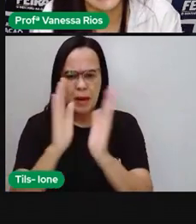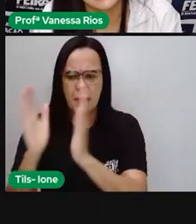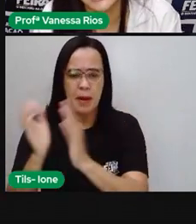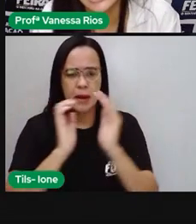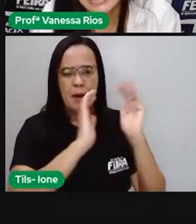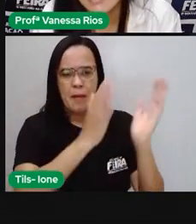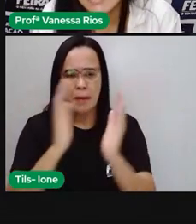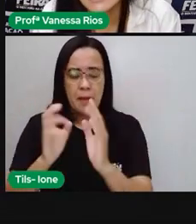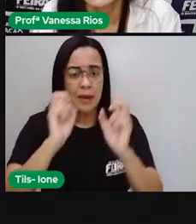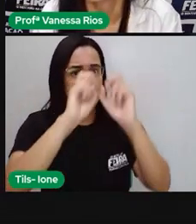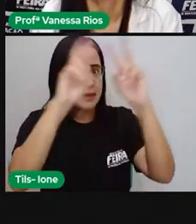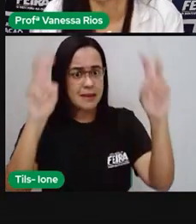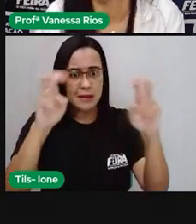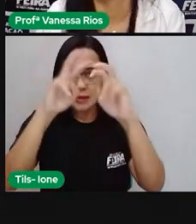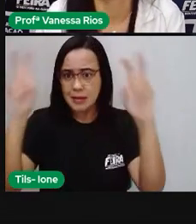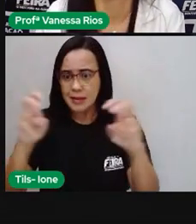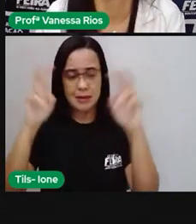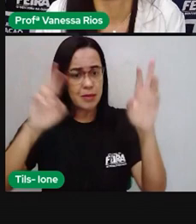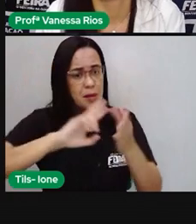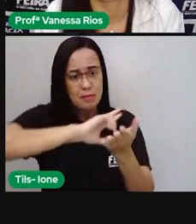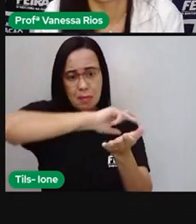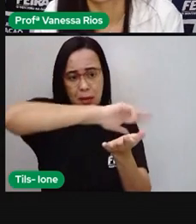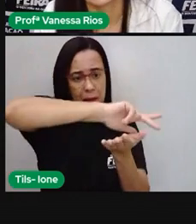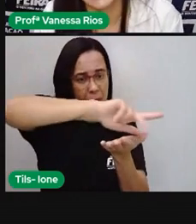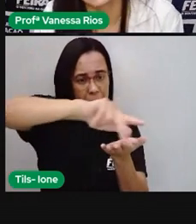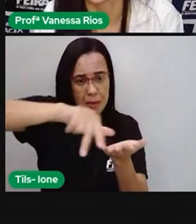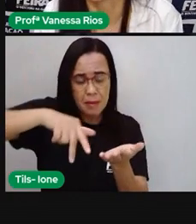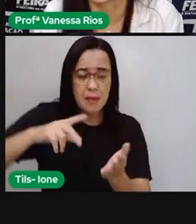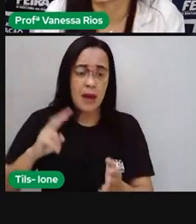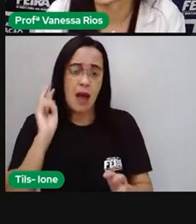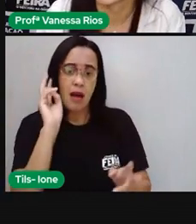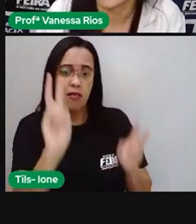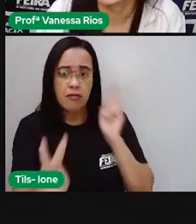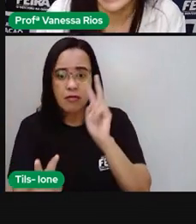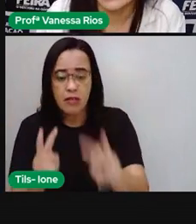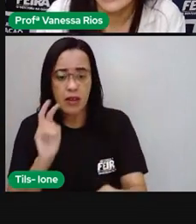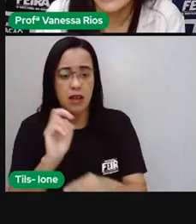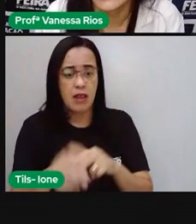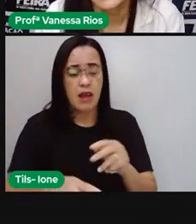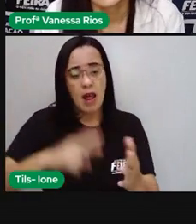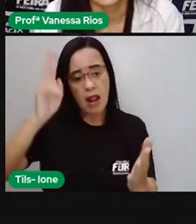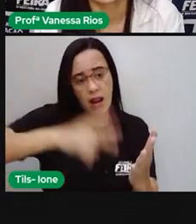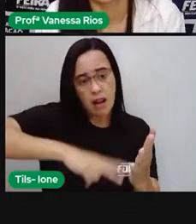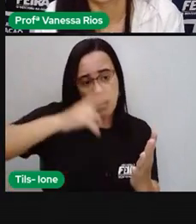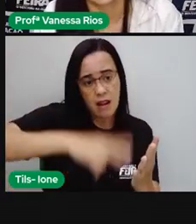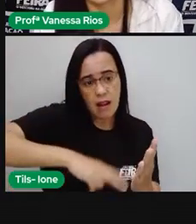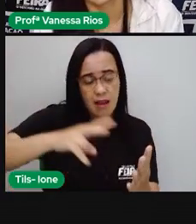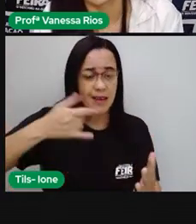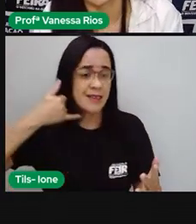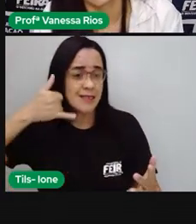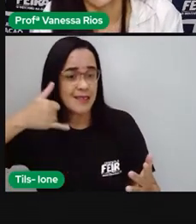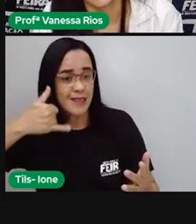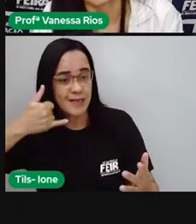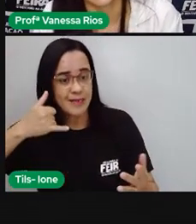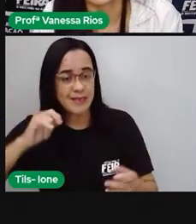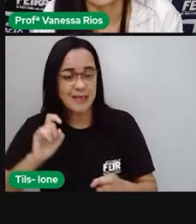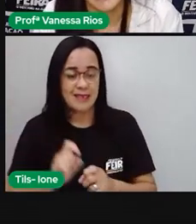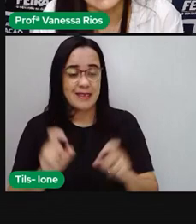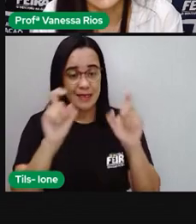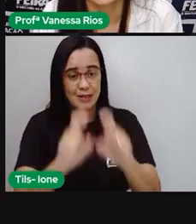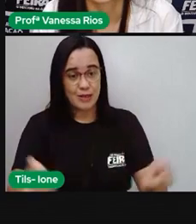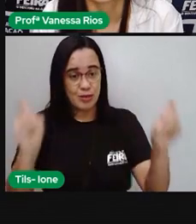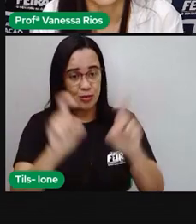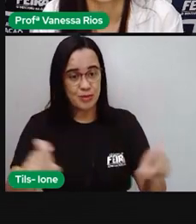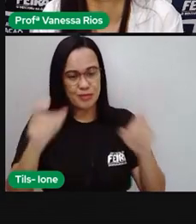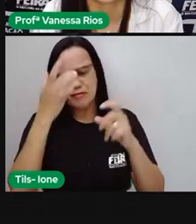exemplares de livros, para a gente ler pelo celular, a ler pelo computador, e aí tornar isso de uma forma aí mais